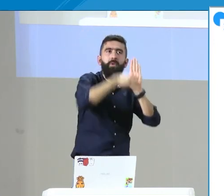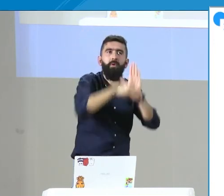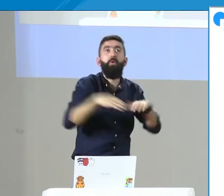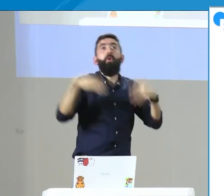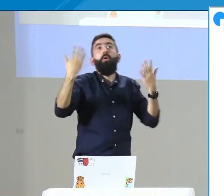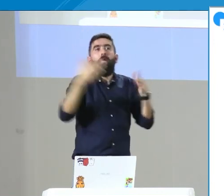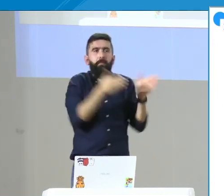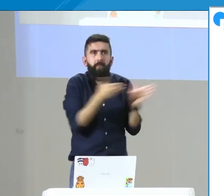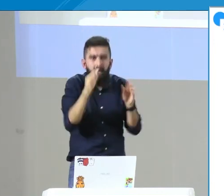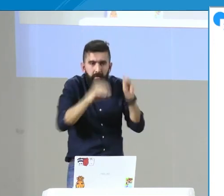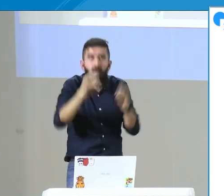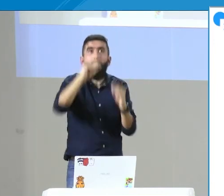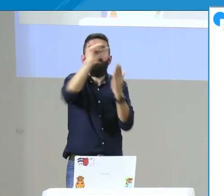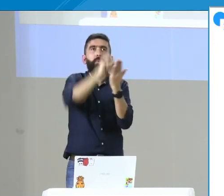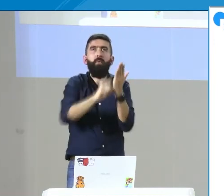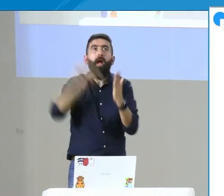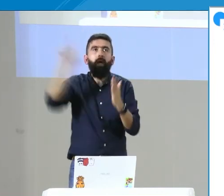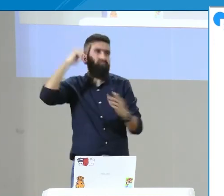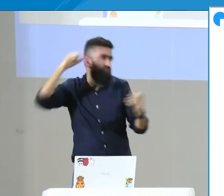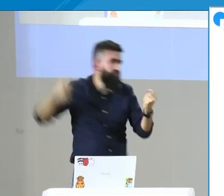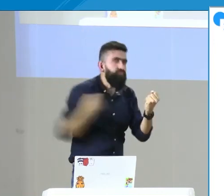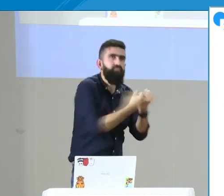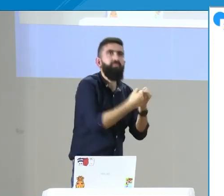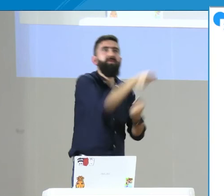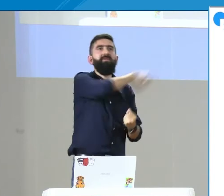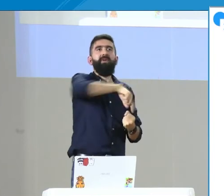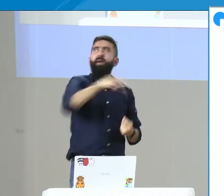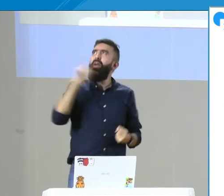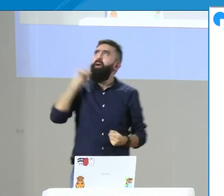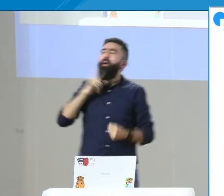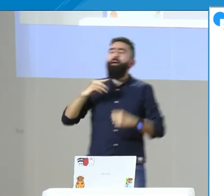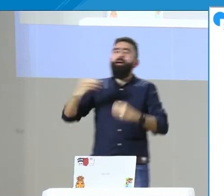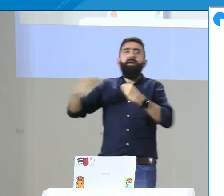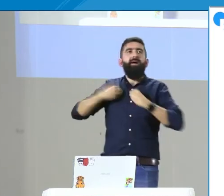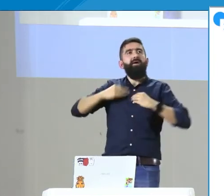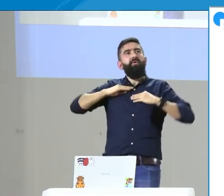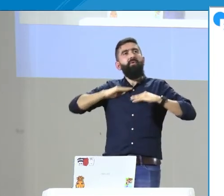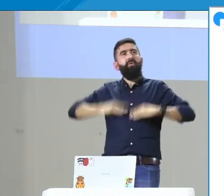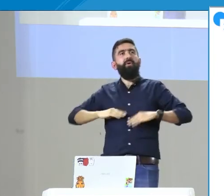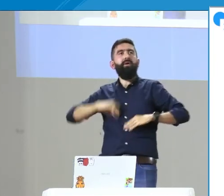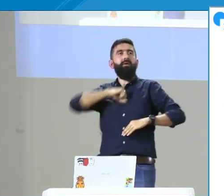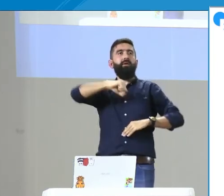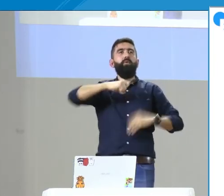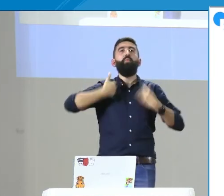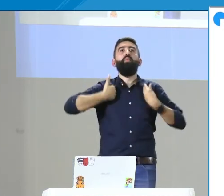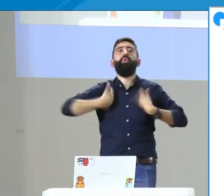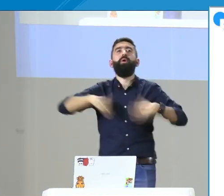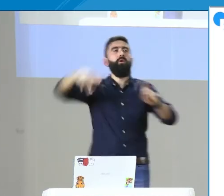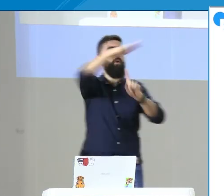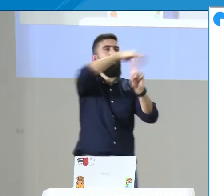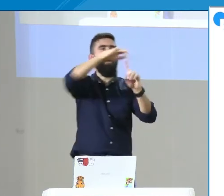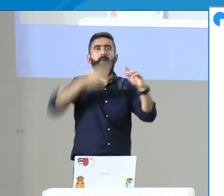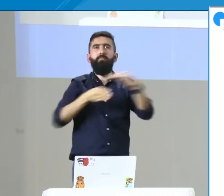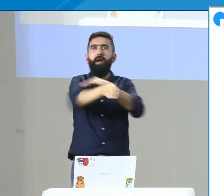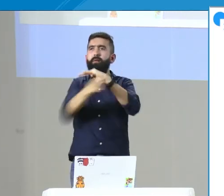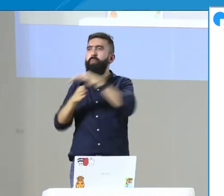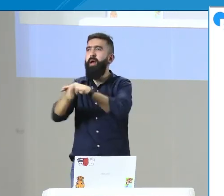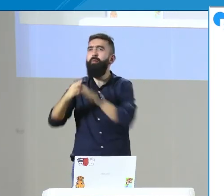dependiendo de los resultados que obtengamos y que desde allí se puedan generar planes, programas, proyectos de ley, diferentes normas desde